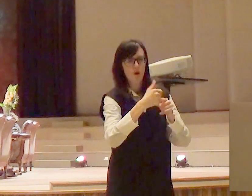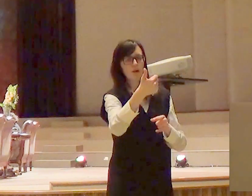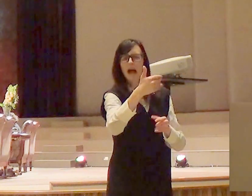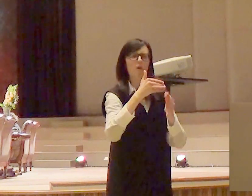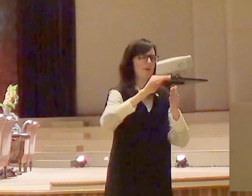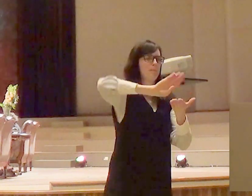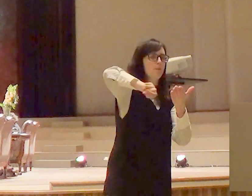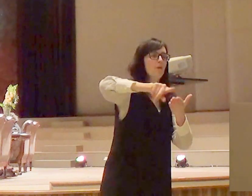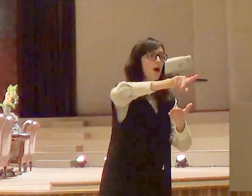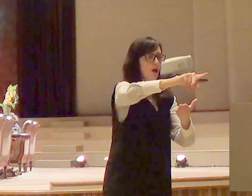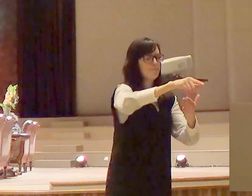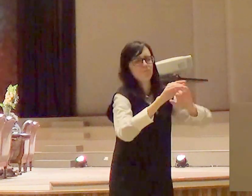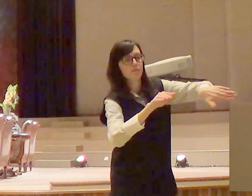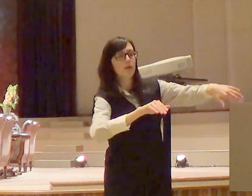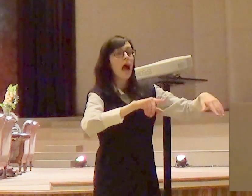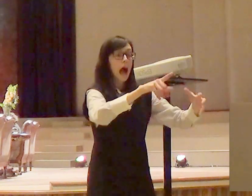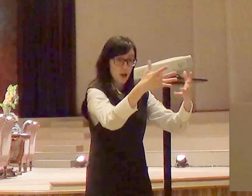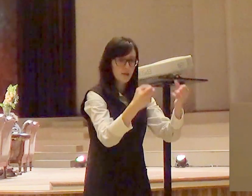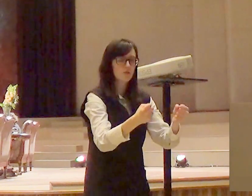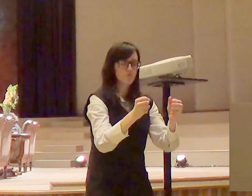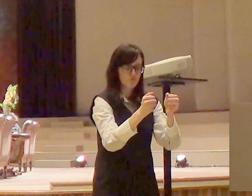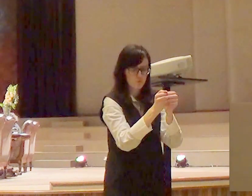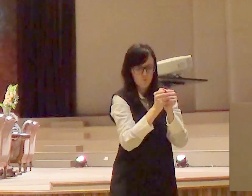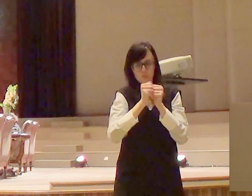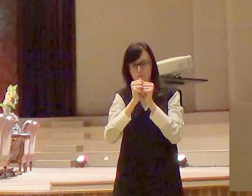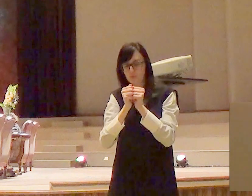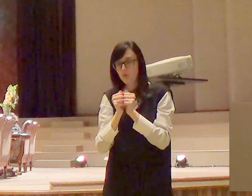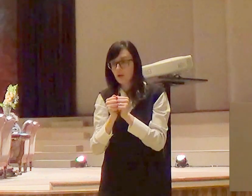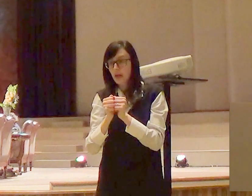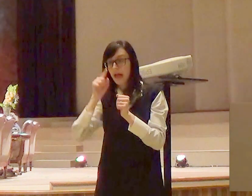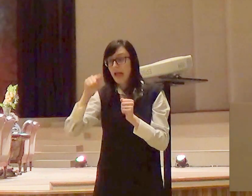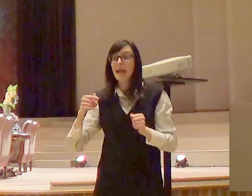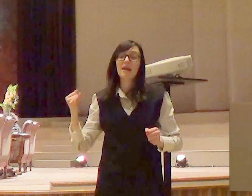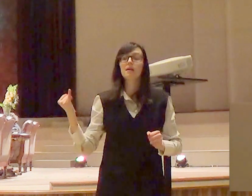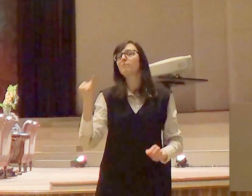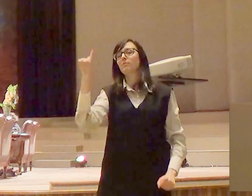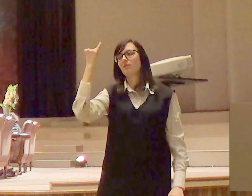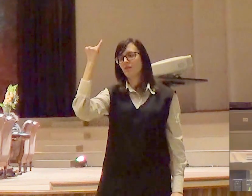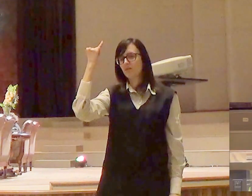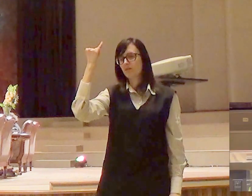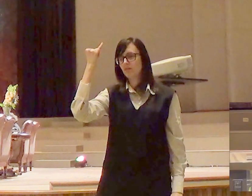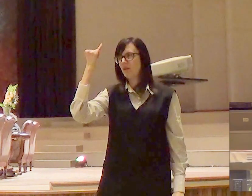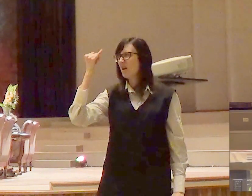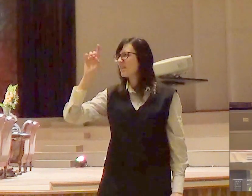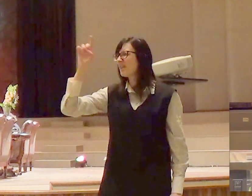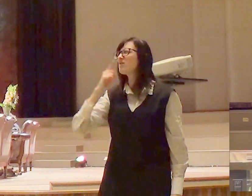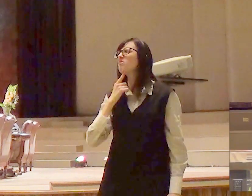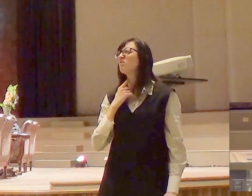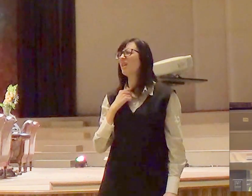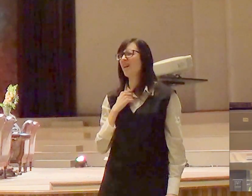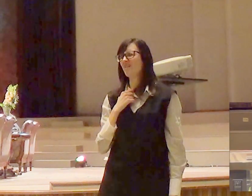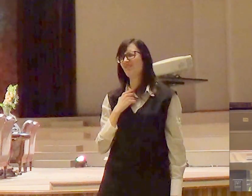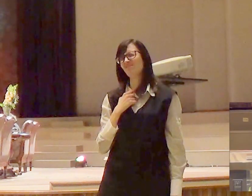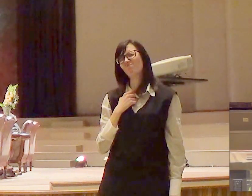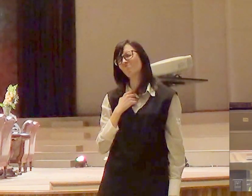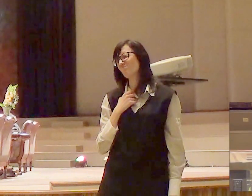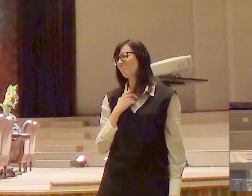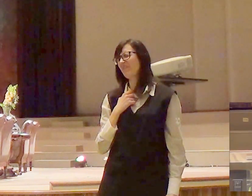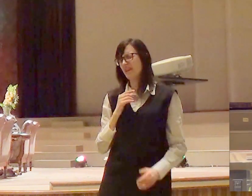filosofias se tornam mais importantes na nossa vida do que a vontade de Deus a palavra de Deus e a presença de